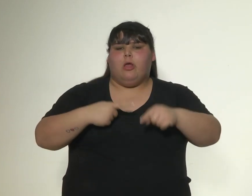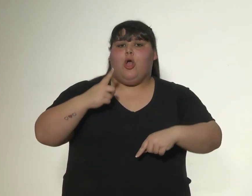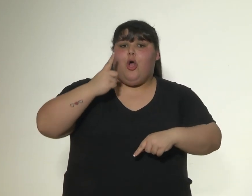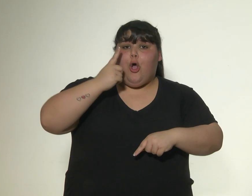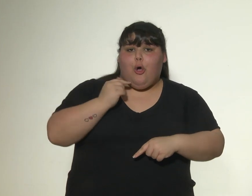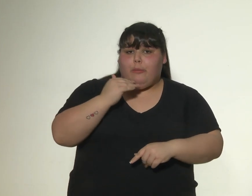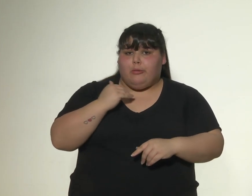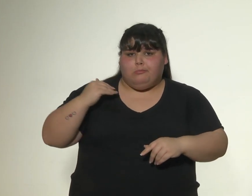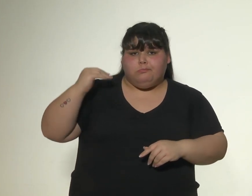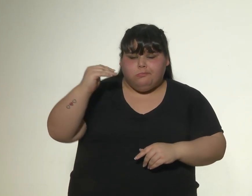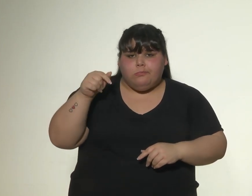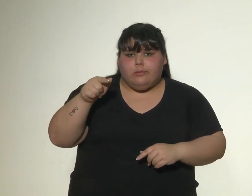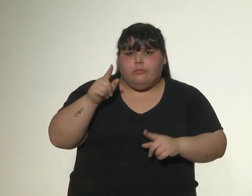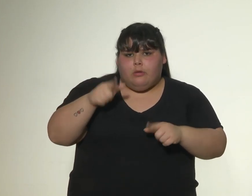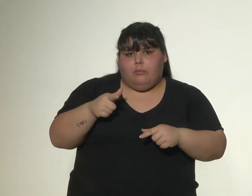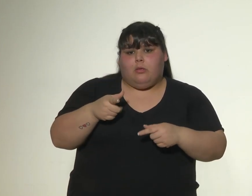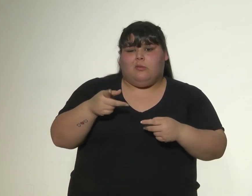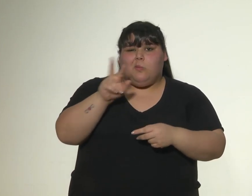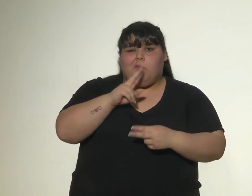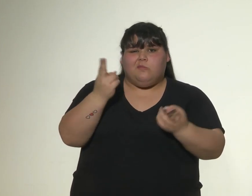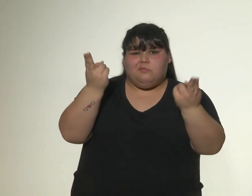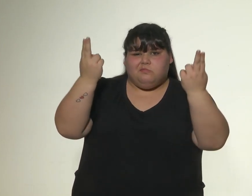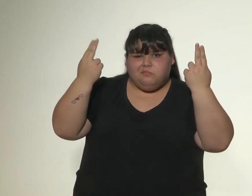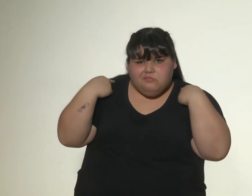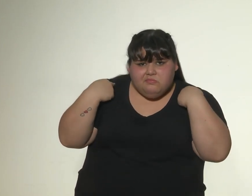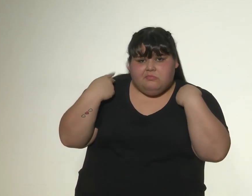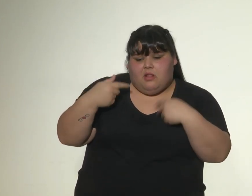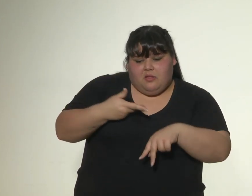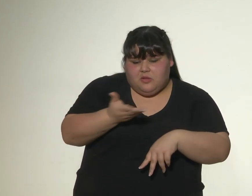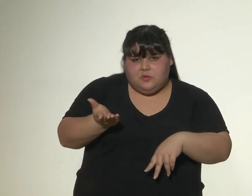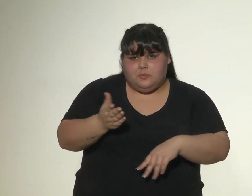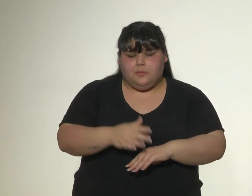dominación masculina y subordinación de la mujer en la sociedad.